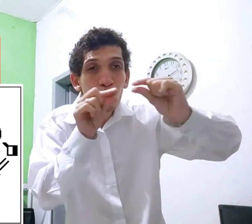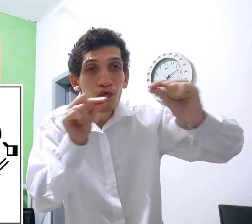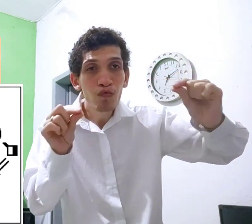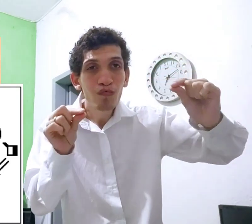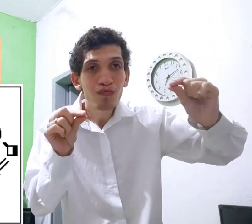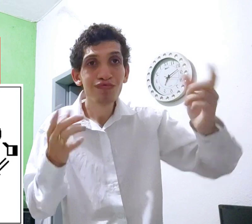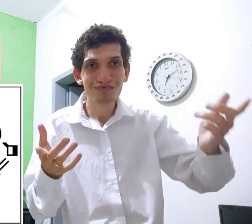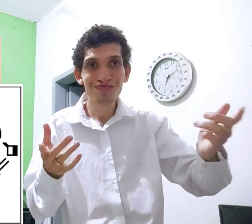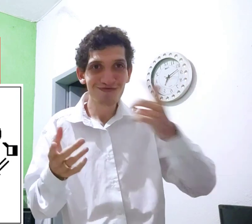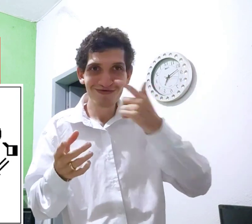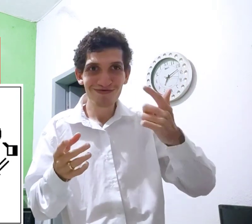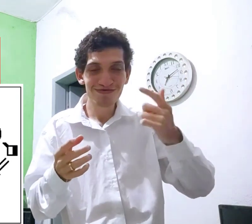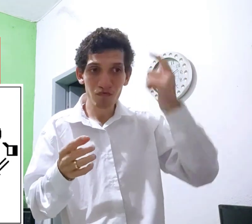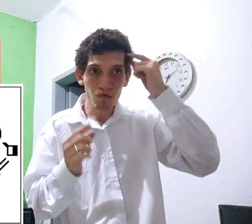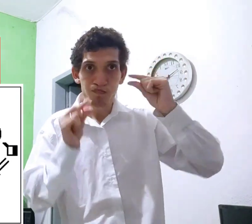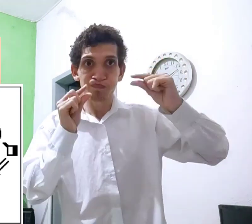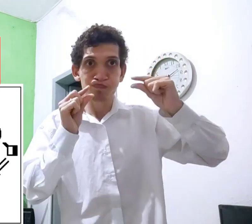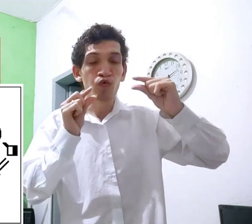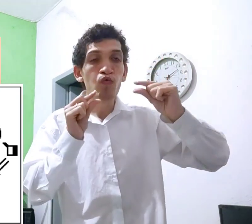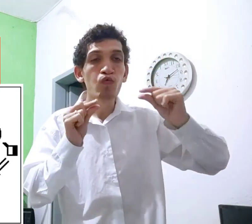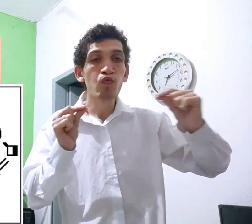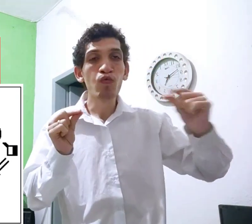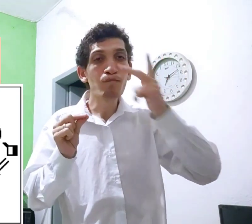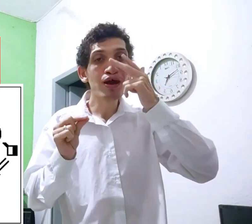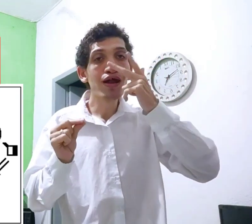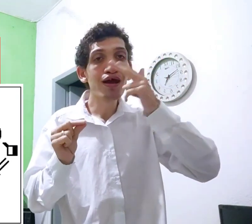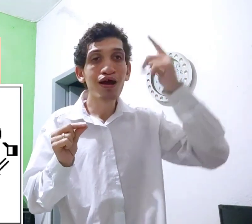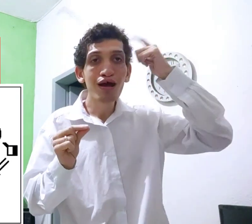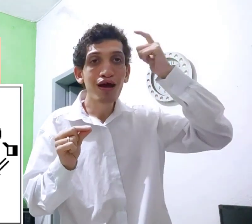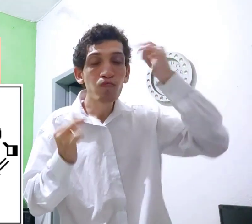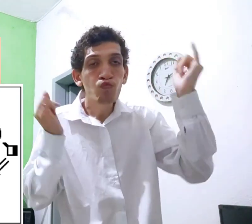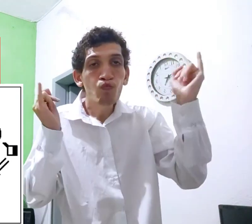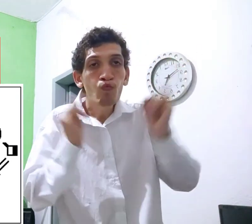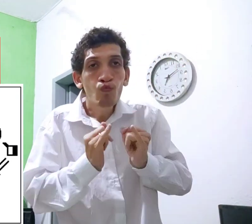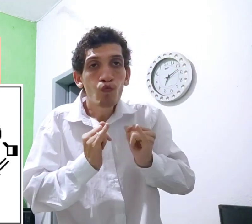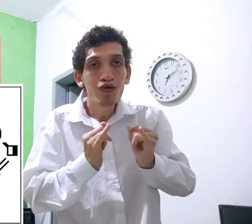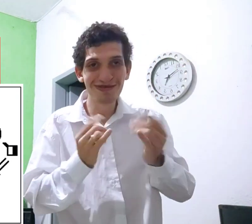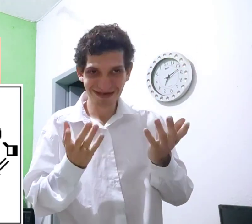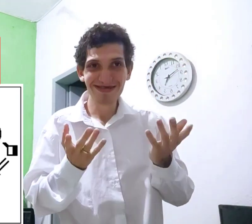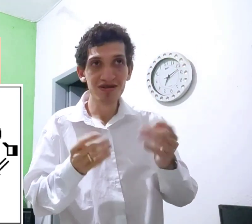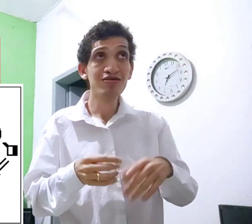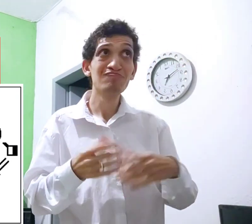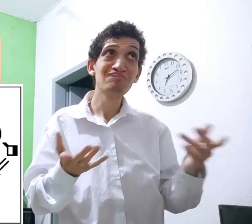Apinar. Entendeu? O cabelo grosso, agora parece que o cabelo emagreceu.